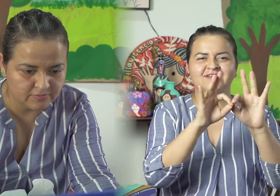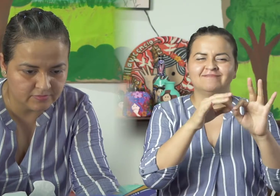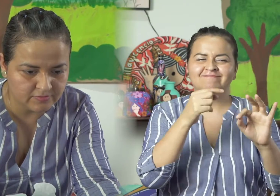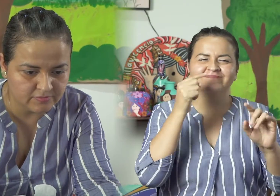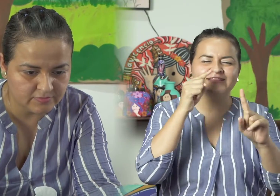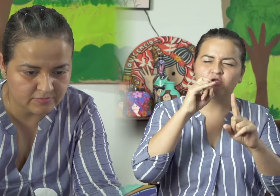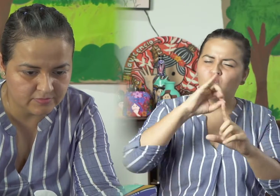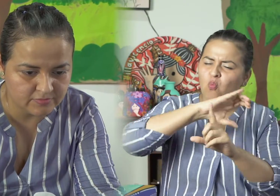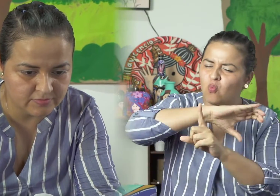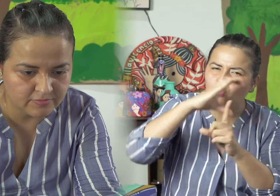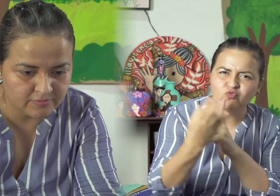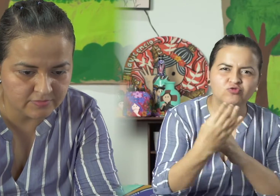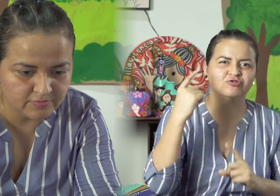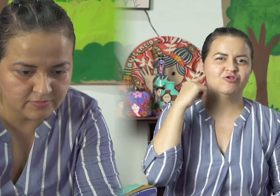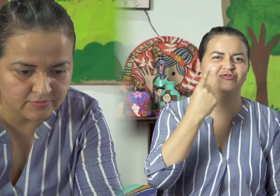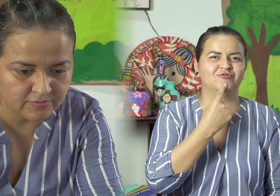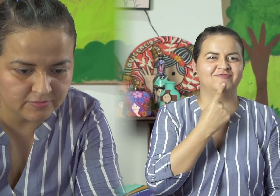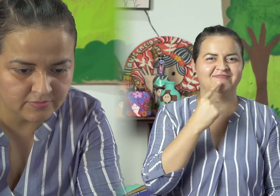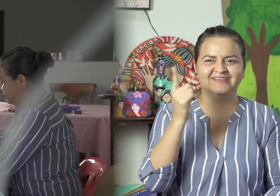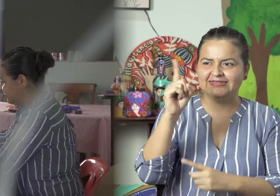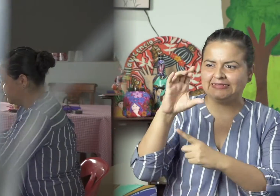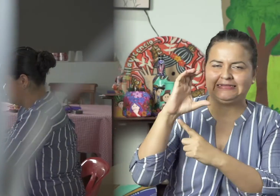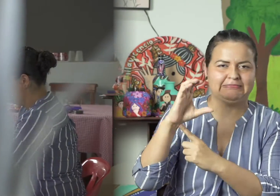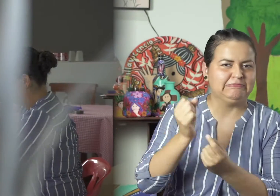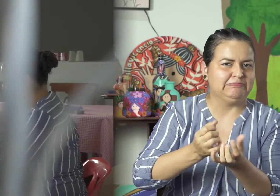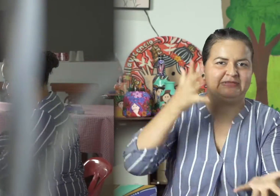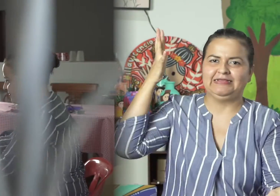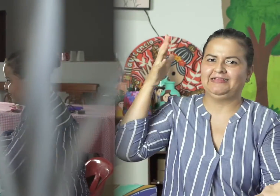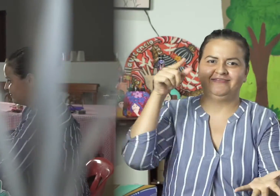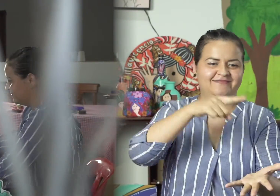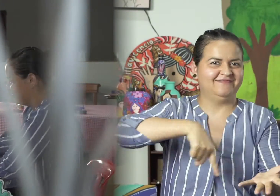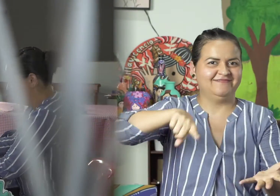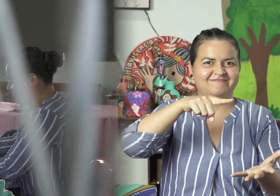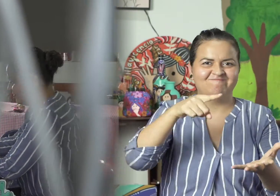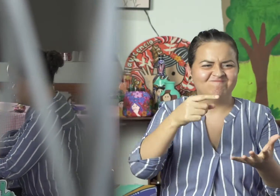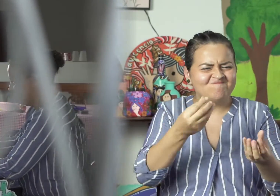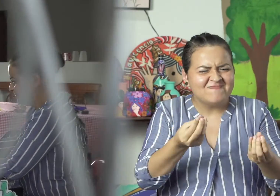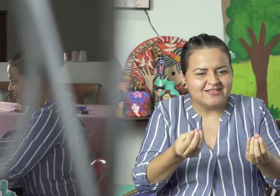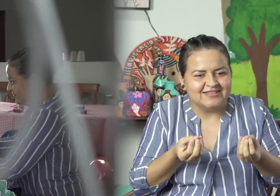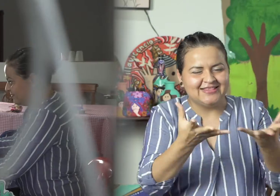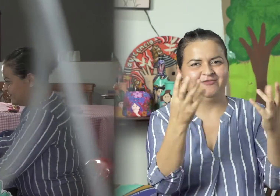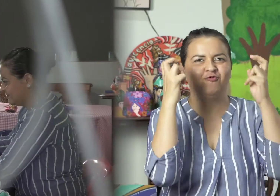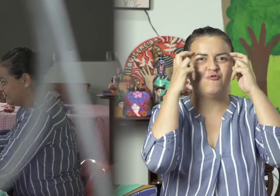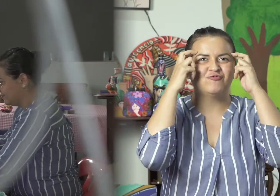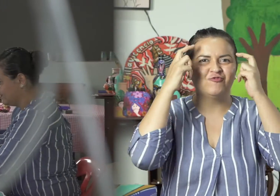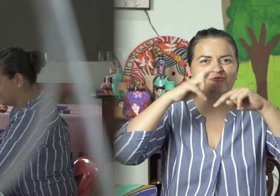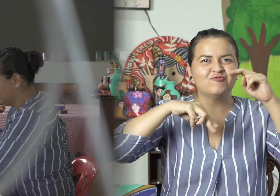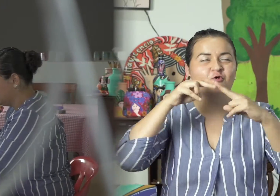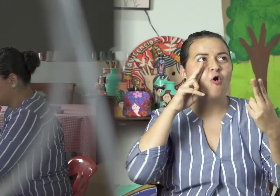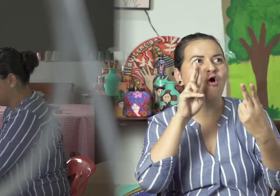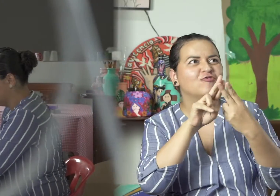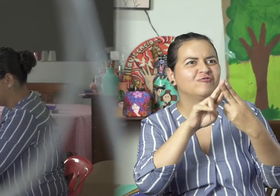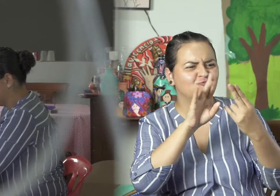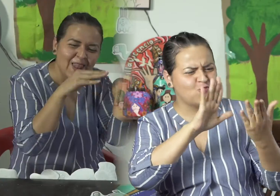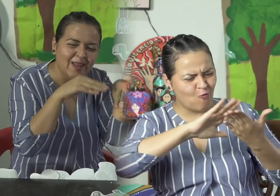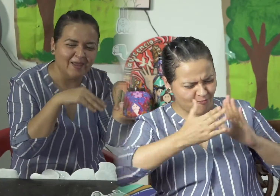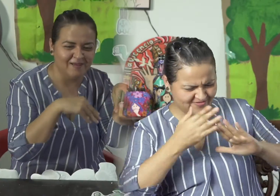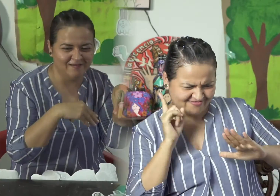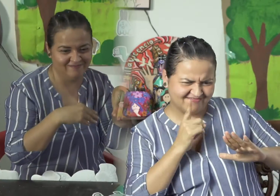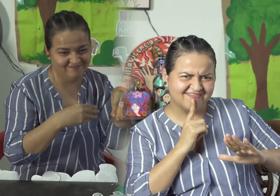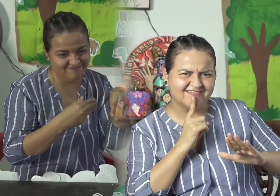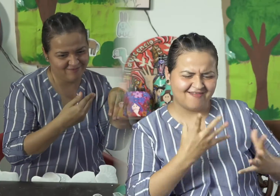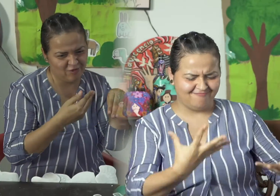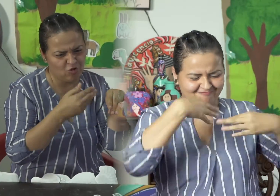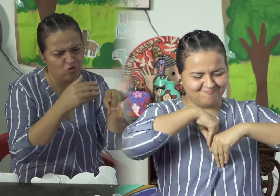supere en darle importancia a la cultura sorda, a la riqueza lingüística de la lengua de señas, como acceso a la construcción de conocimiento y fortalecer el